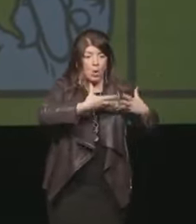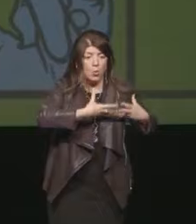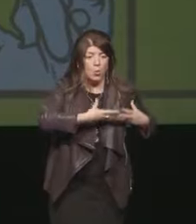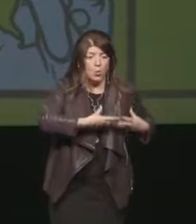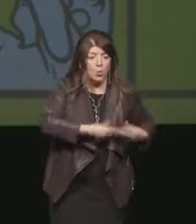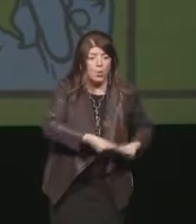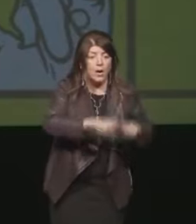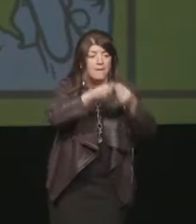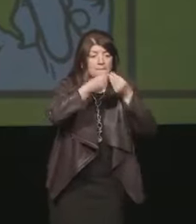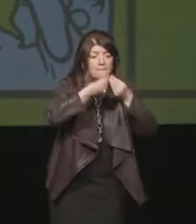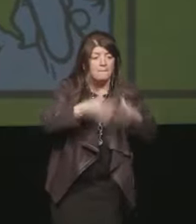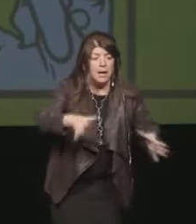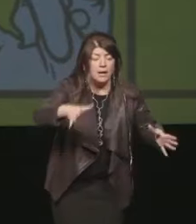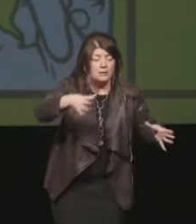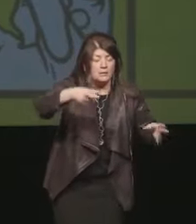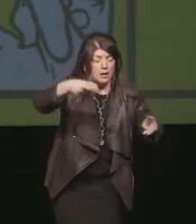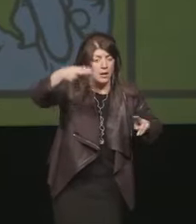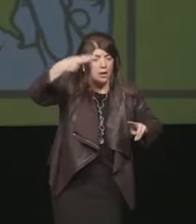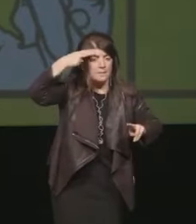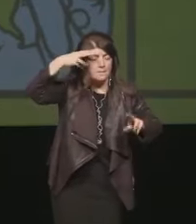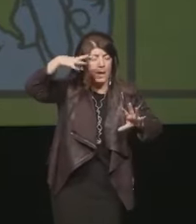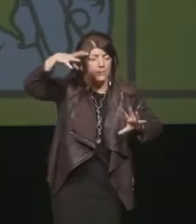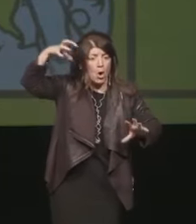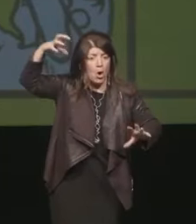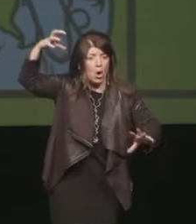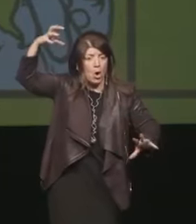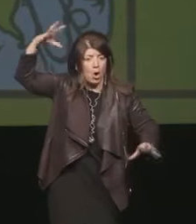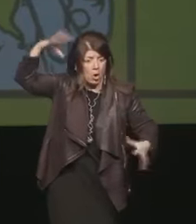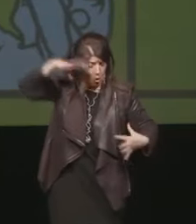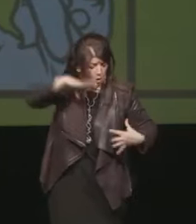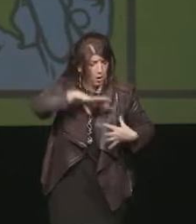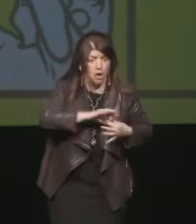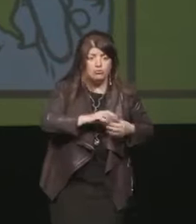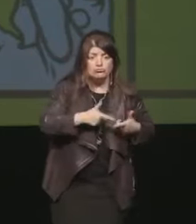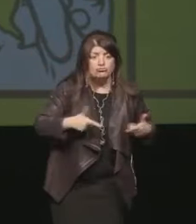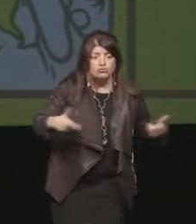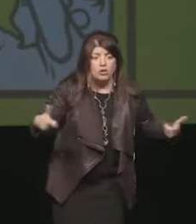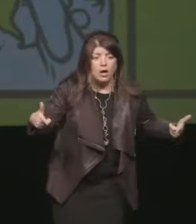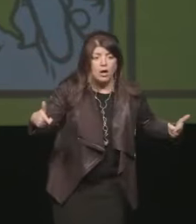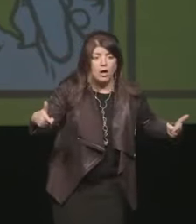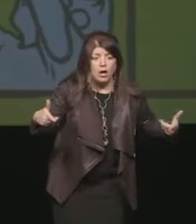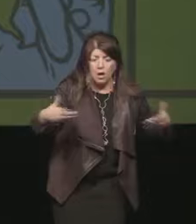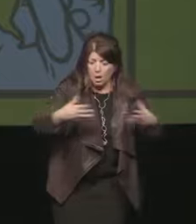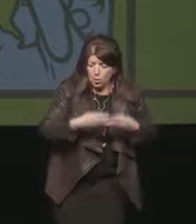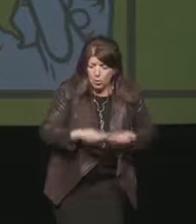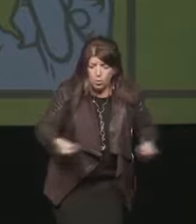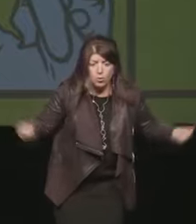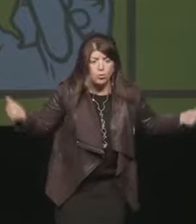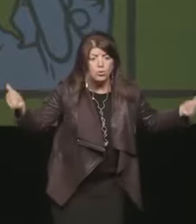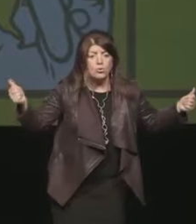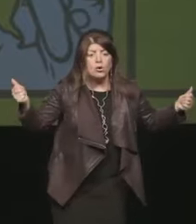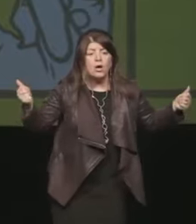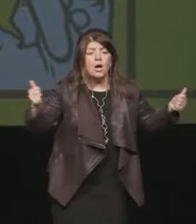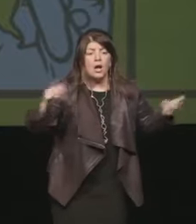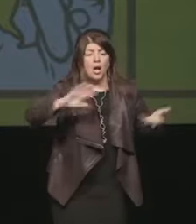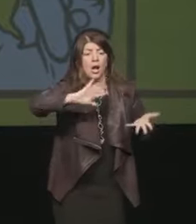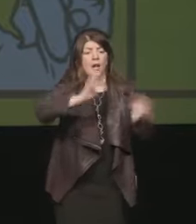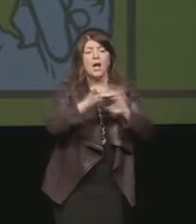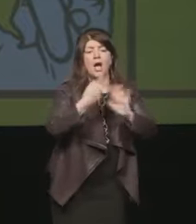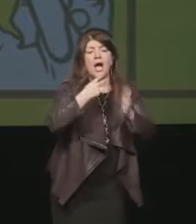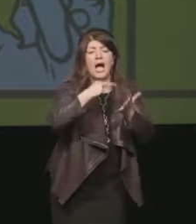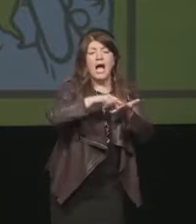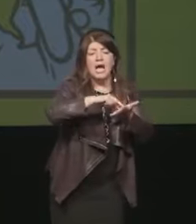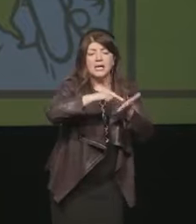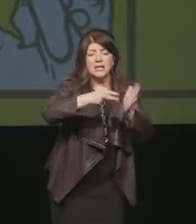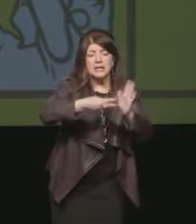pensò di scriverli sul suolo l'architettura cominciò come tutte le scritture dall